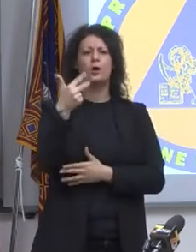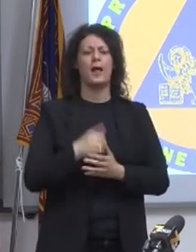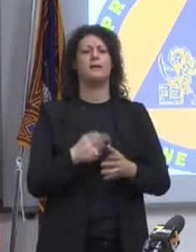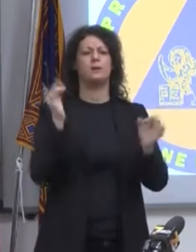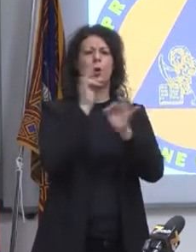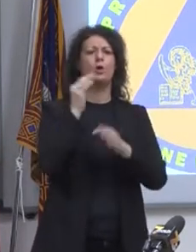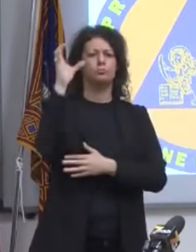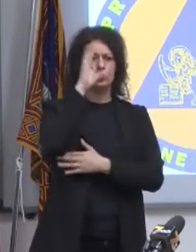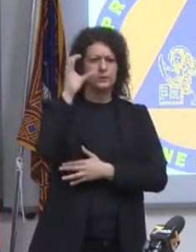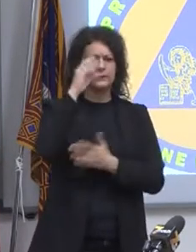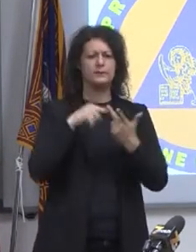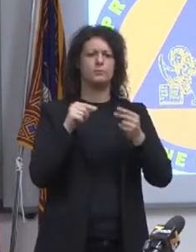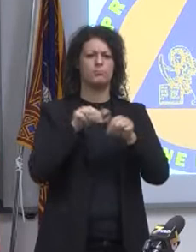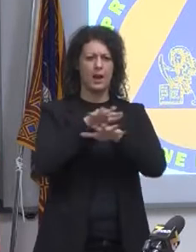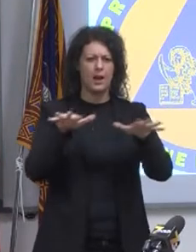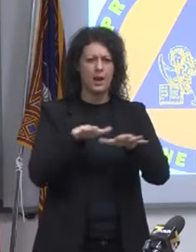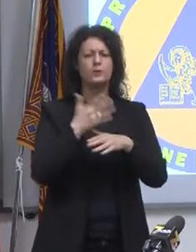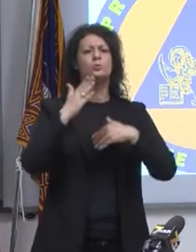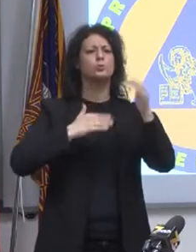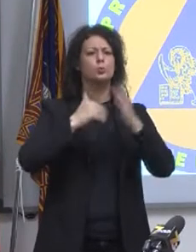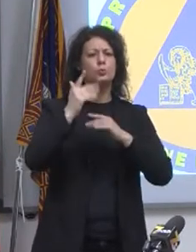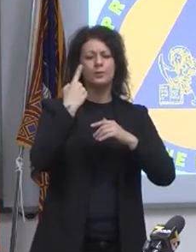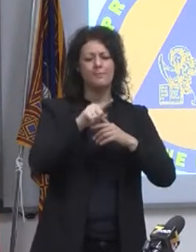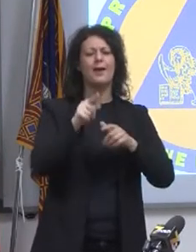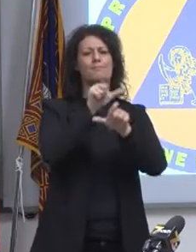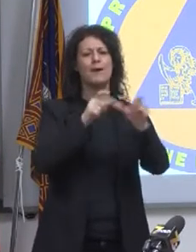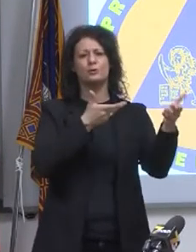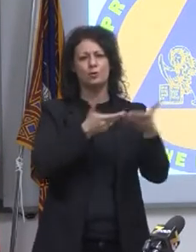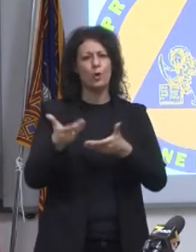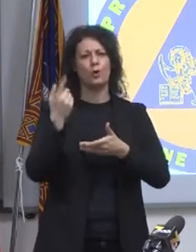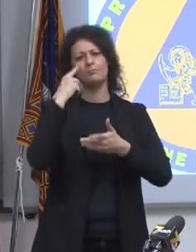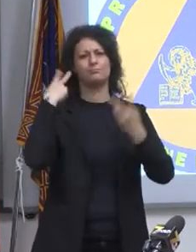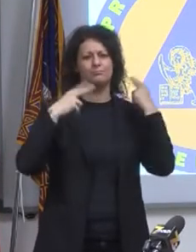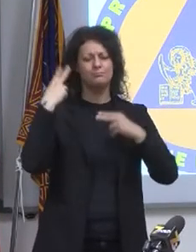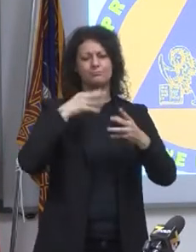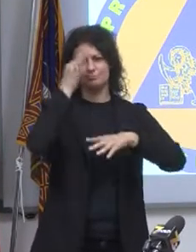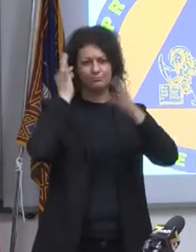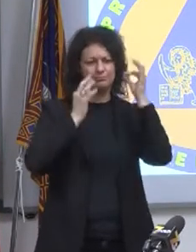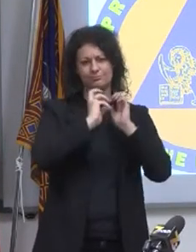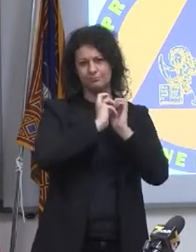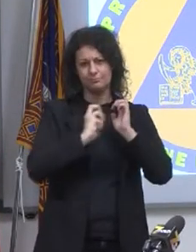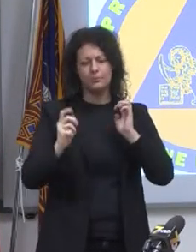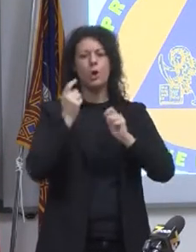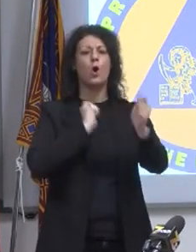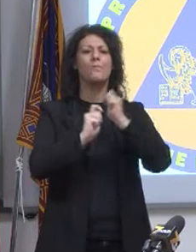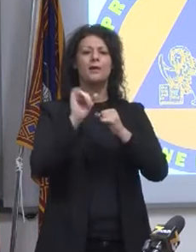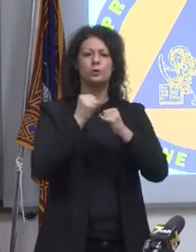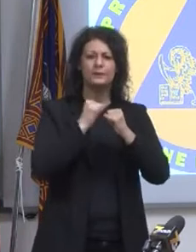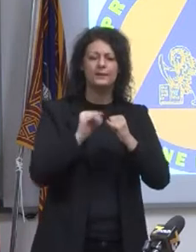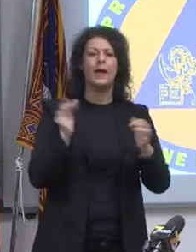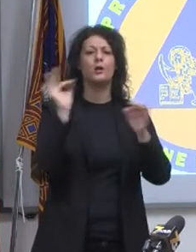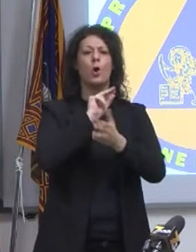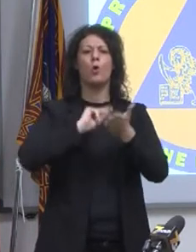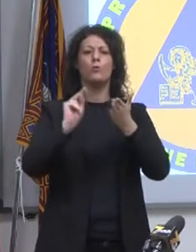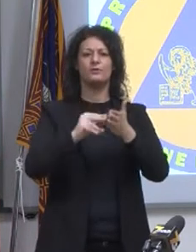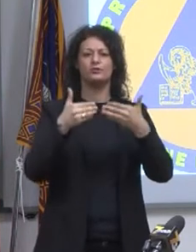attività turistiche, balneazione, strutture recettive, servizi alla persona, parrucchieri, estetisti eccetera, commercio al dettaglio, ufficio aperto